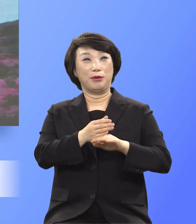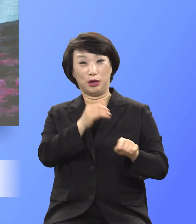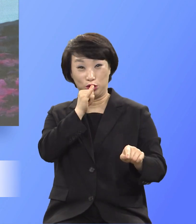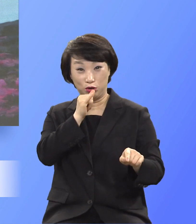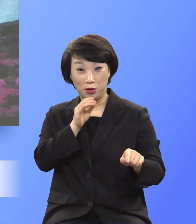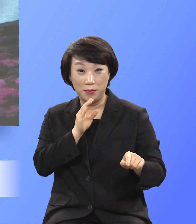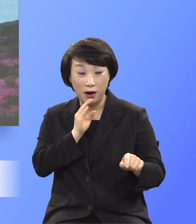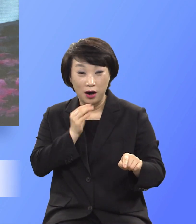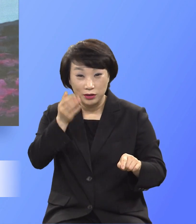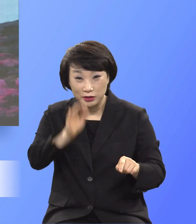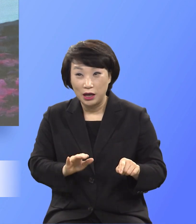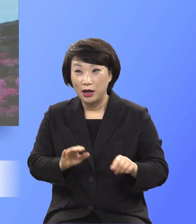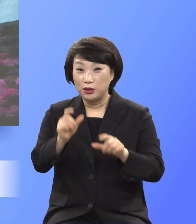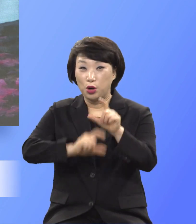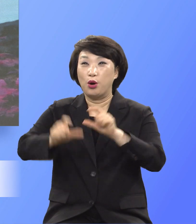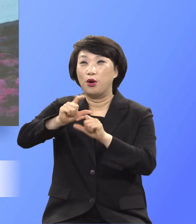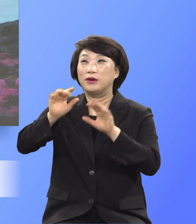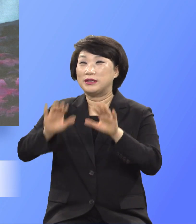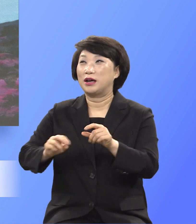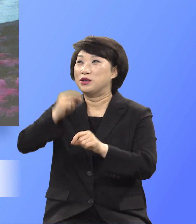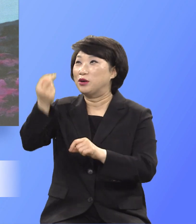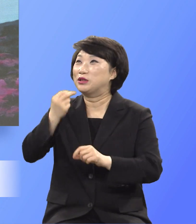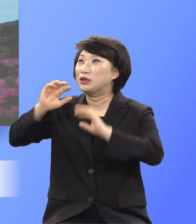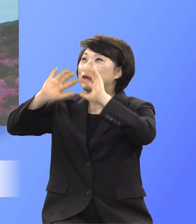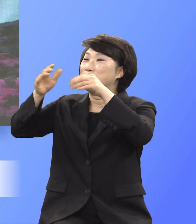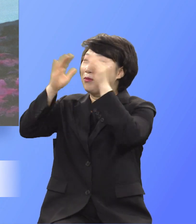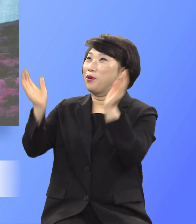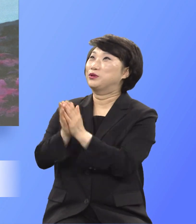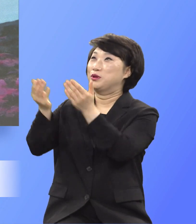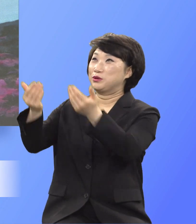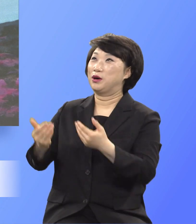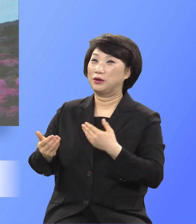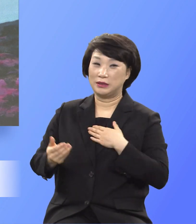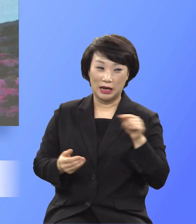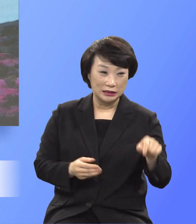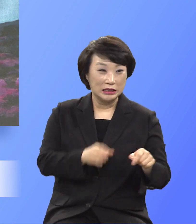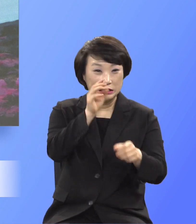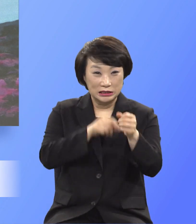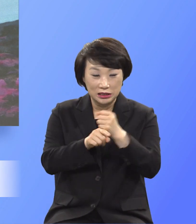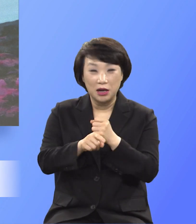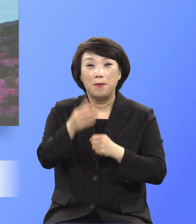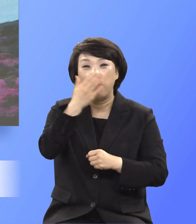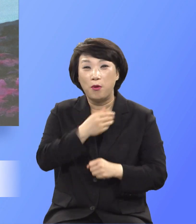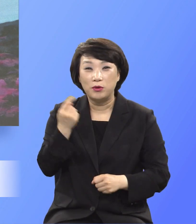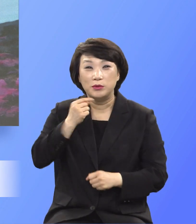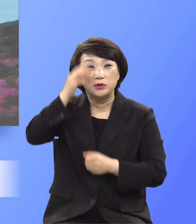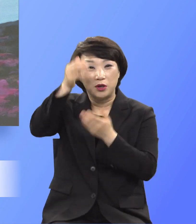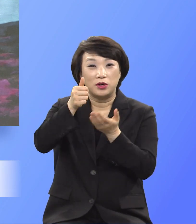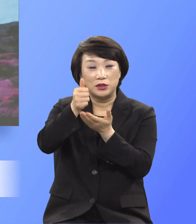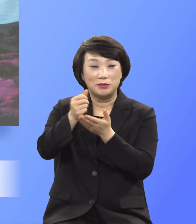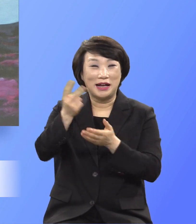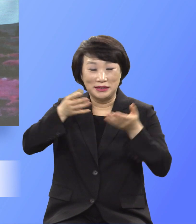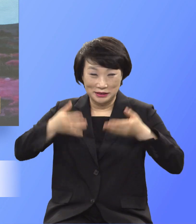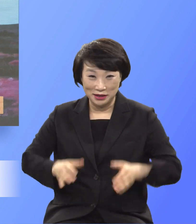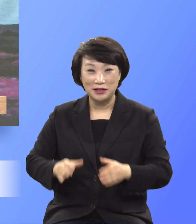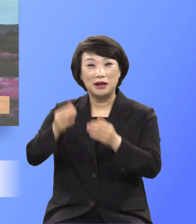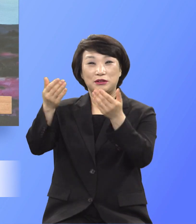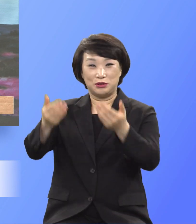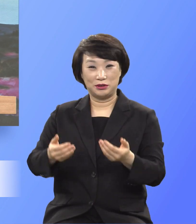영생과 천국을 부여하시고 나를 진리로 복음으로 성령으로 거듭나서 하나님을